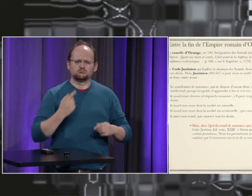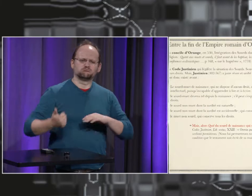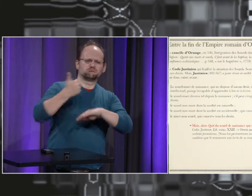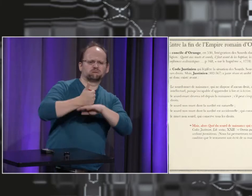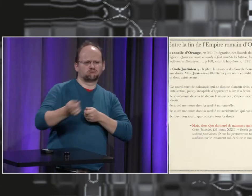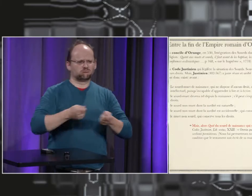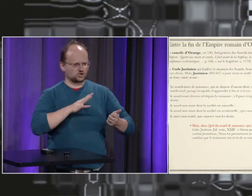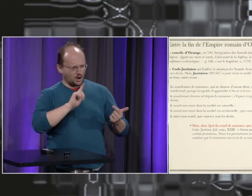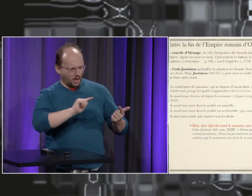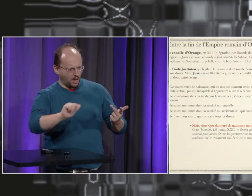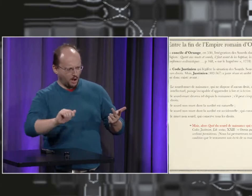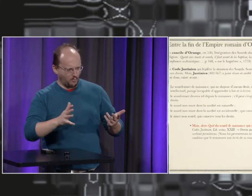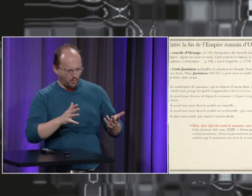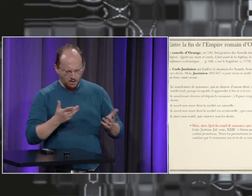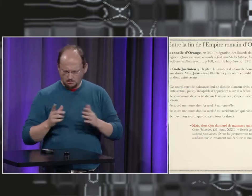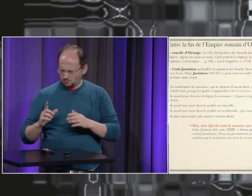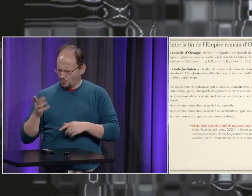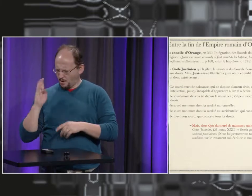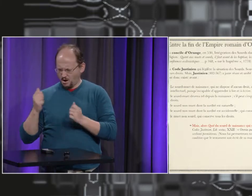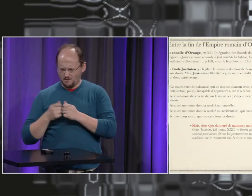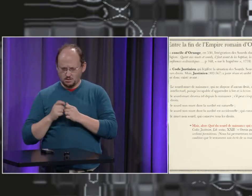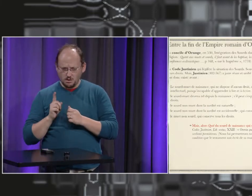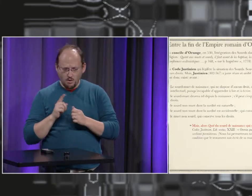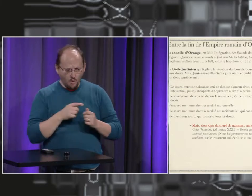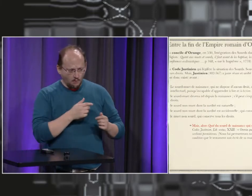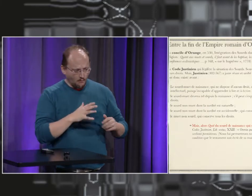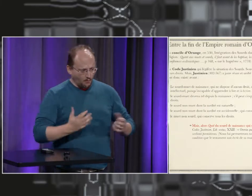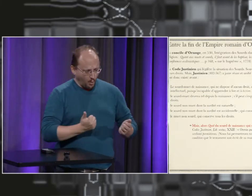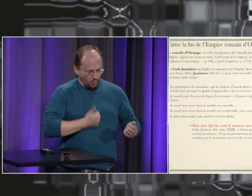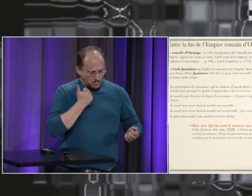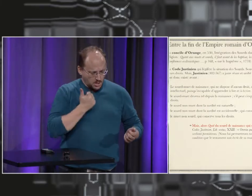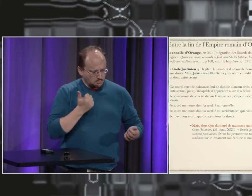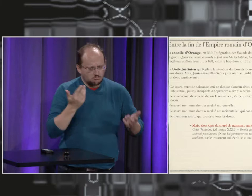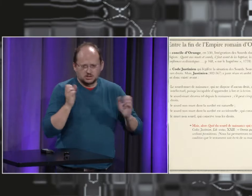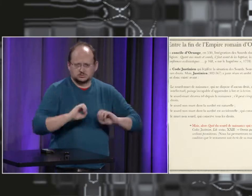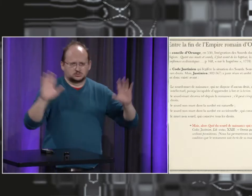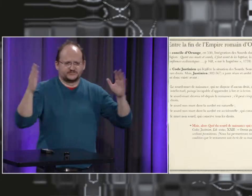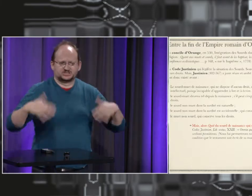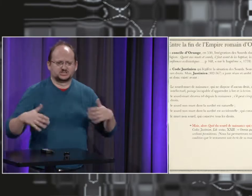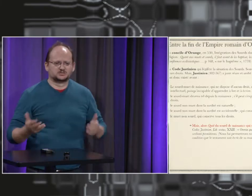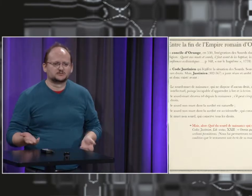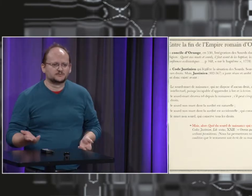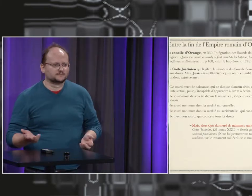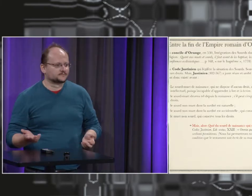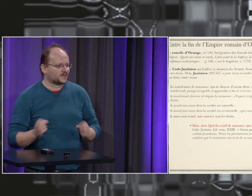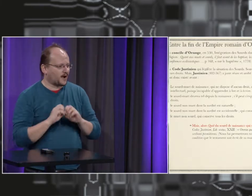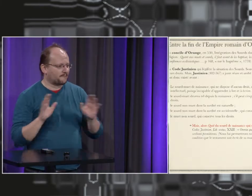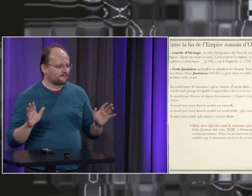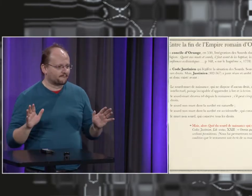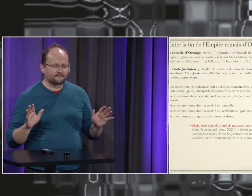et on a des traces de sourds qui ont eu droit à cet héritage qui ont pu bénéficier de cet héritage en fait parce qu'elles avaient